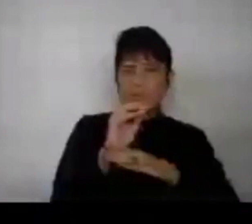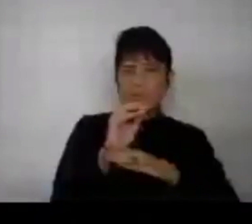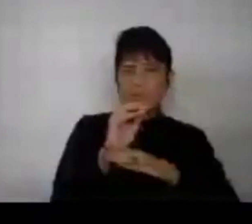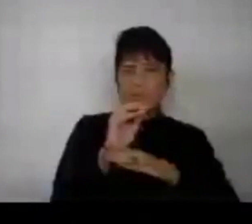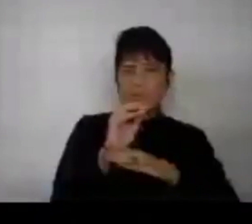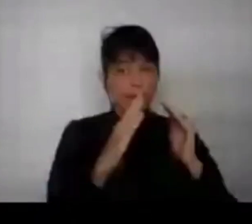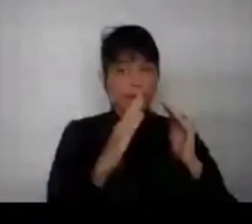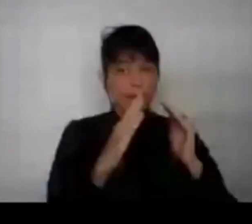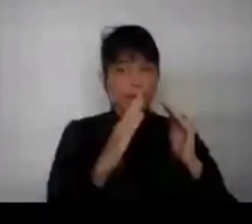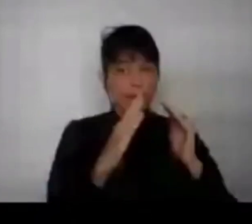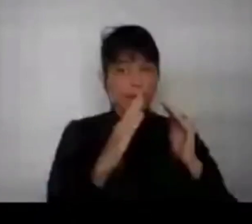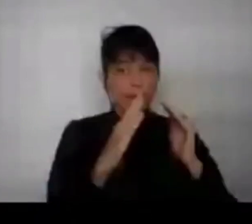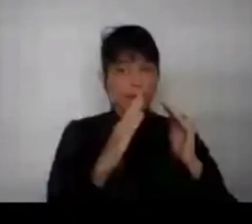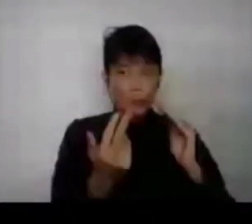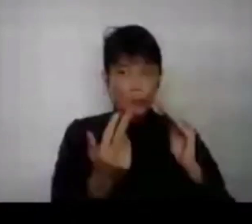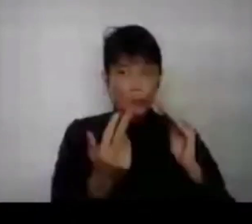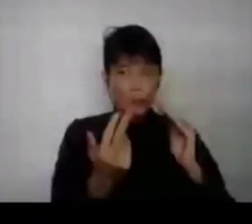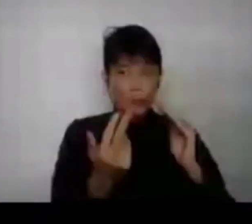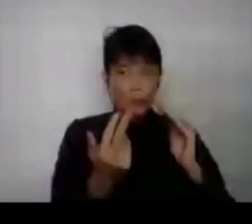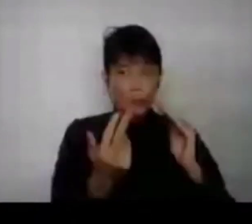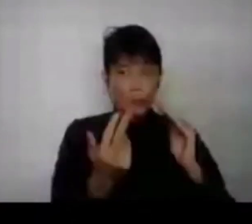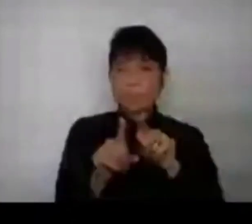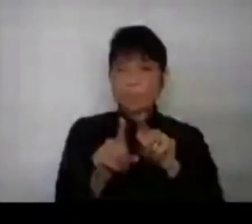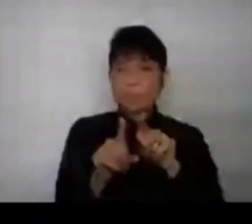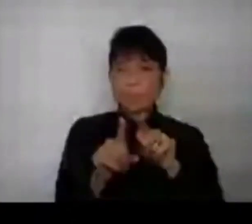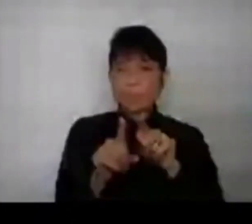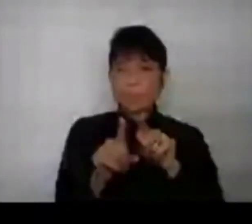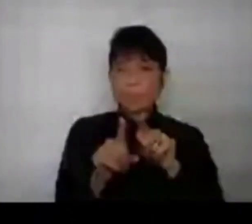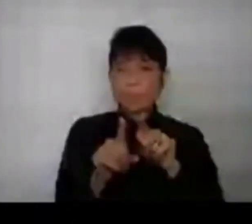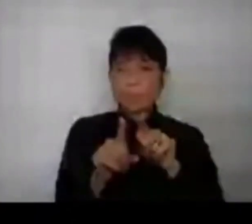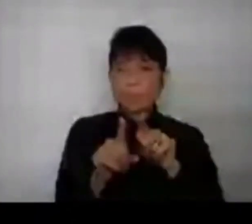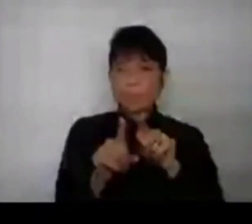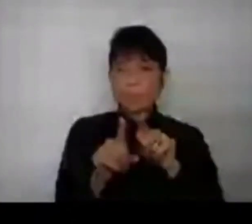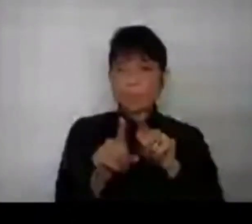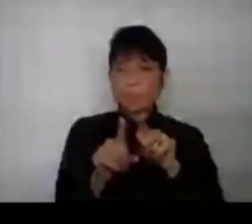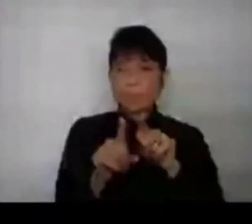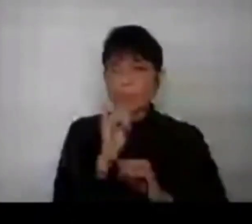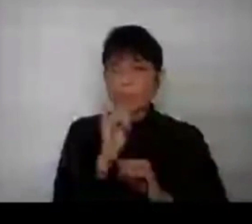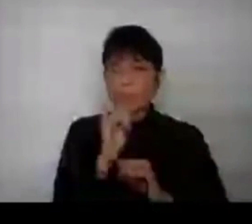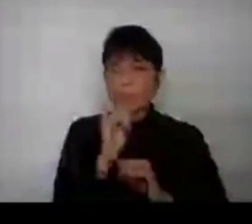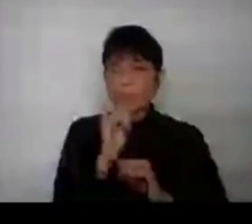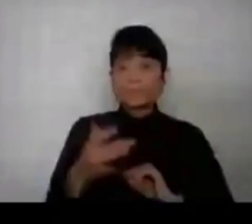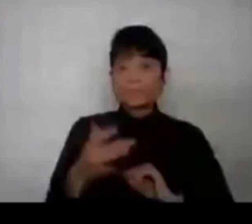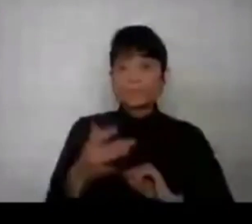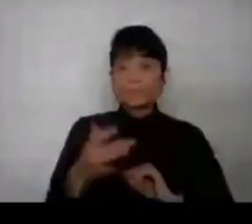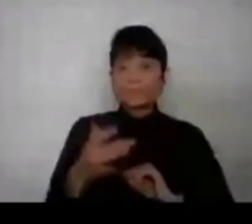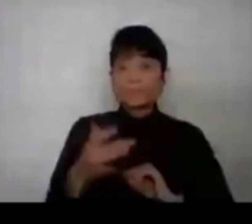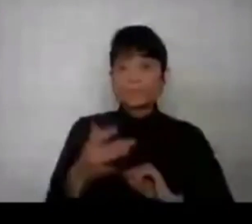e os ambientes, por exemplo, os ambientes de saúde.